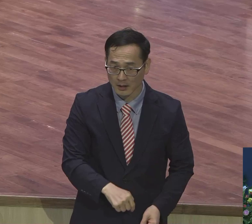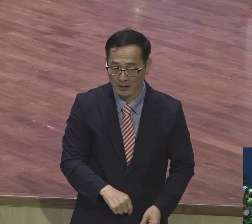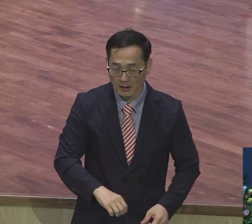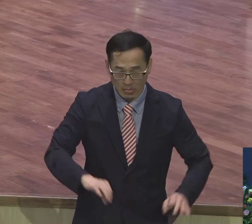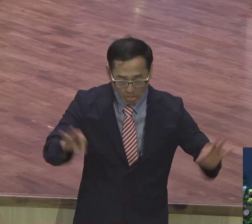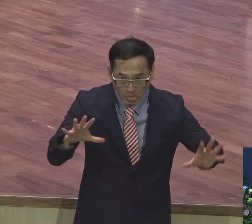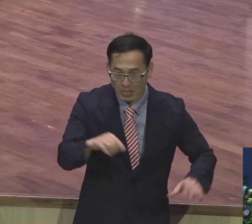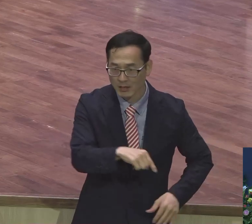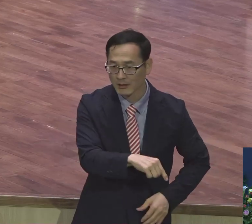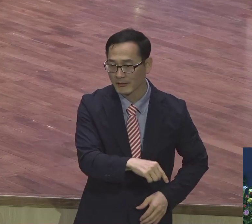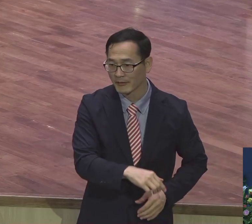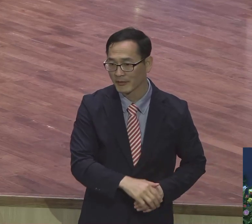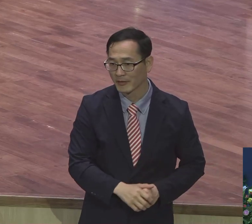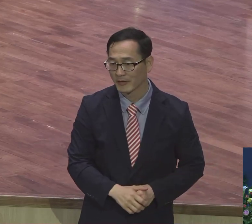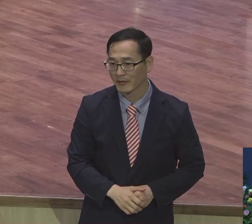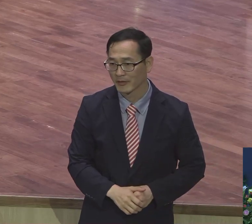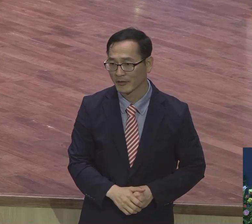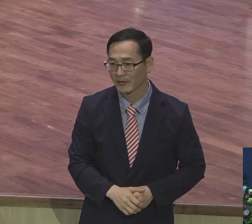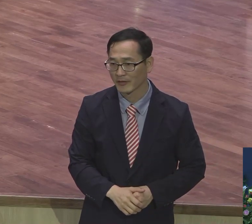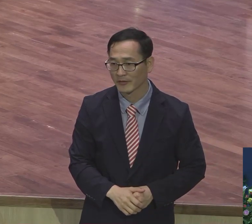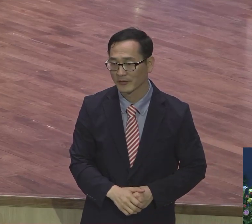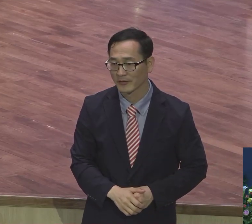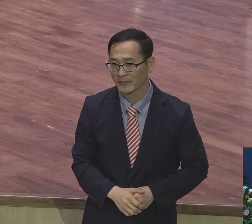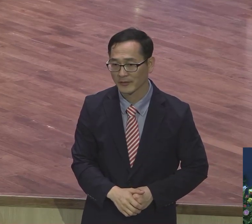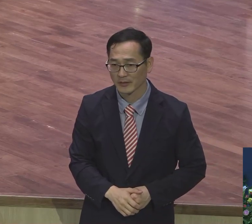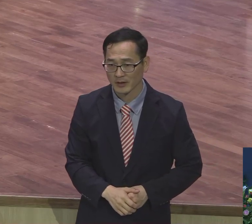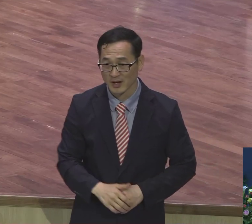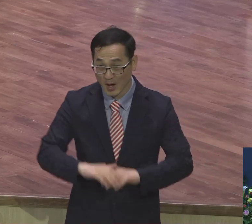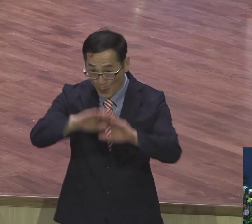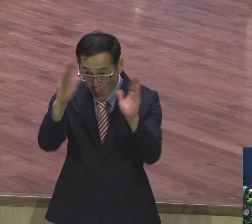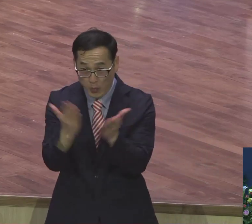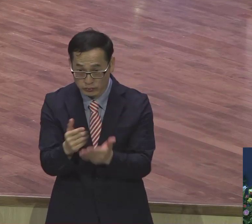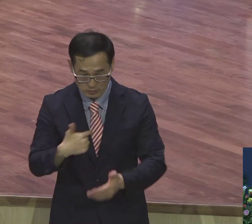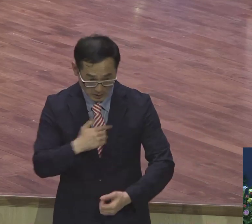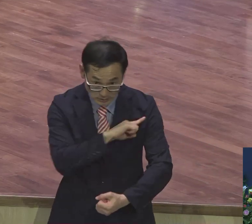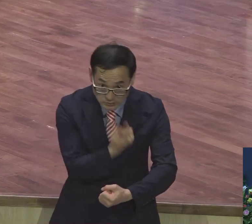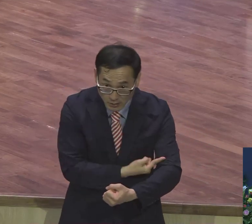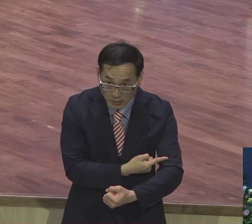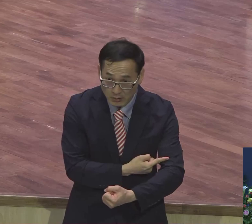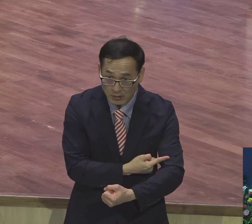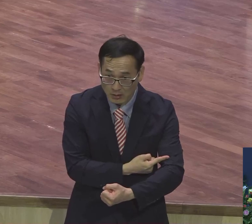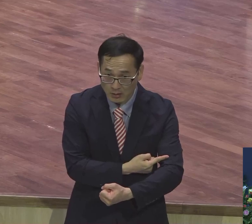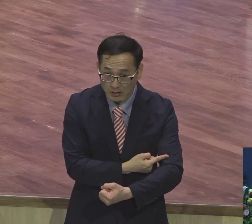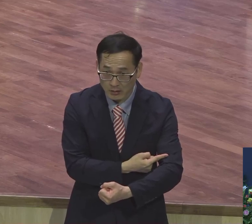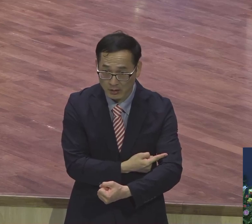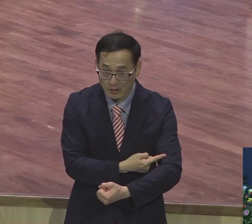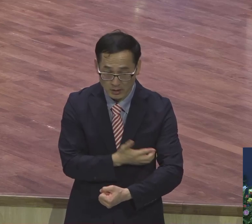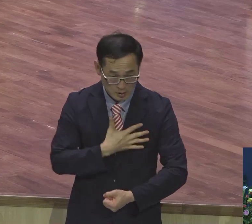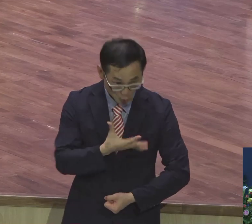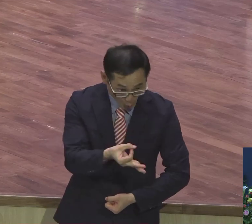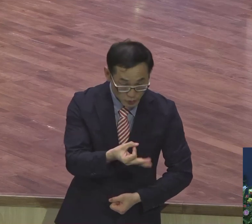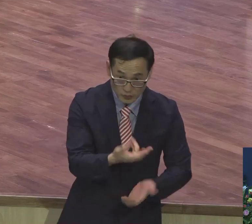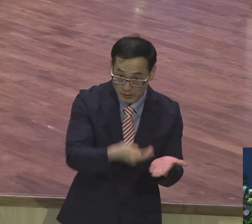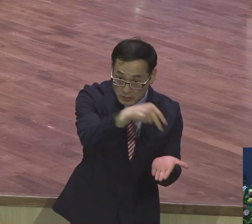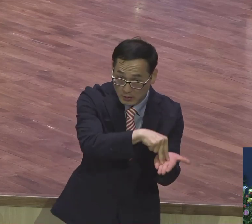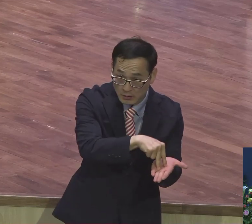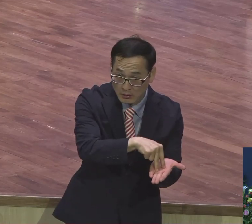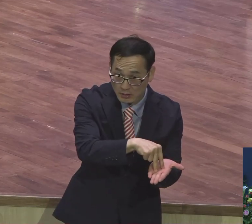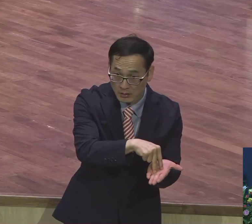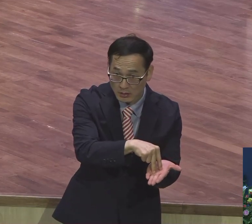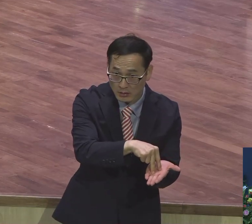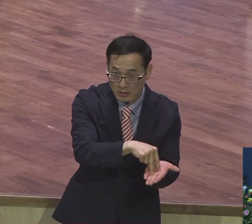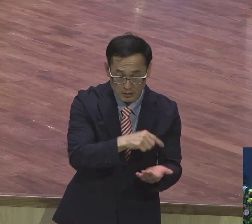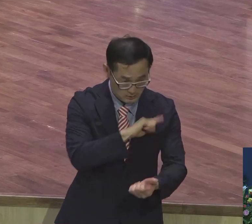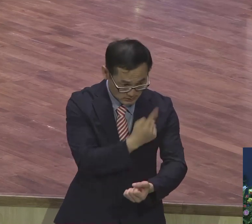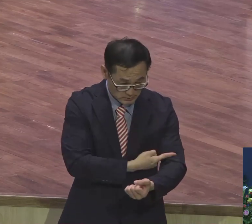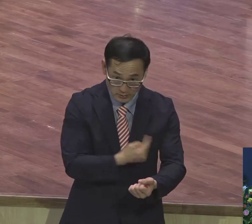무슨 하나님 일을 무슨 교회 일을 내가 합니까? 내 능력이 합니까? 돈이 합니까? 생각 빨리